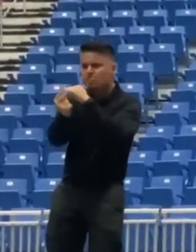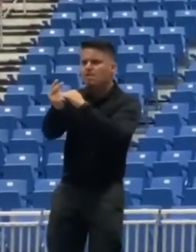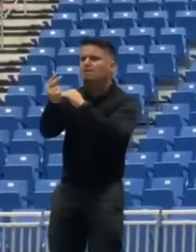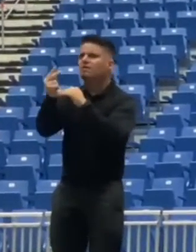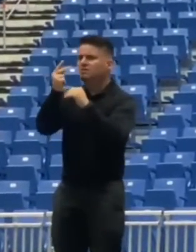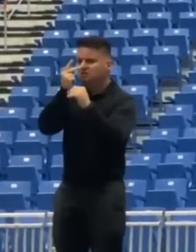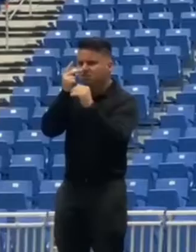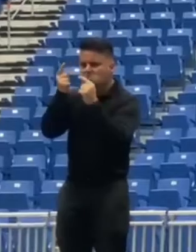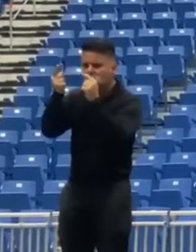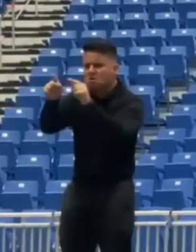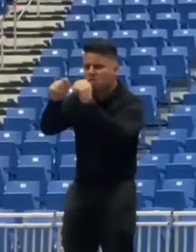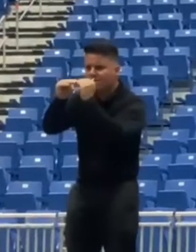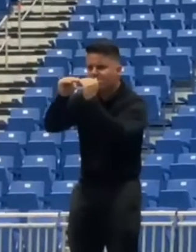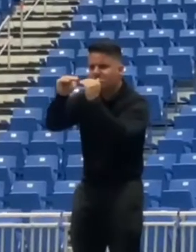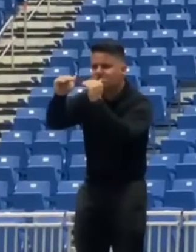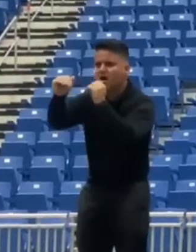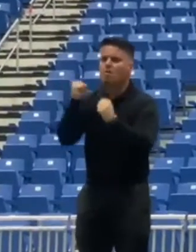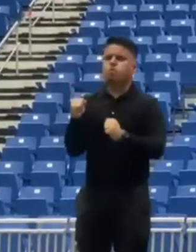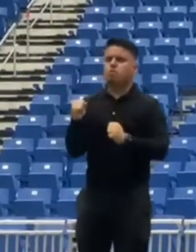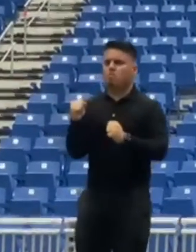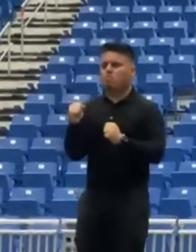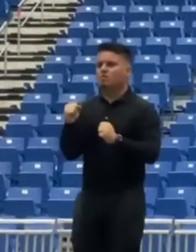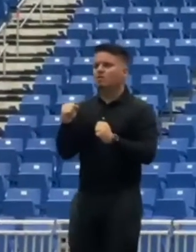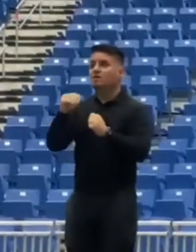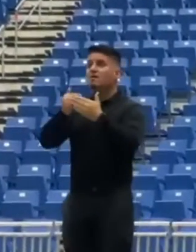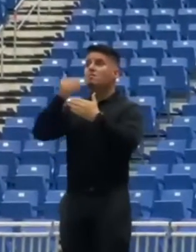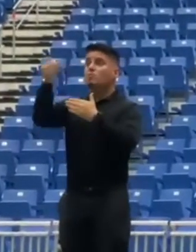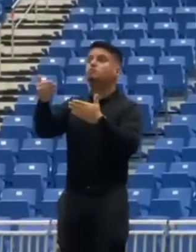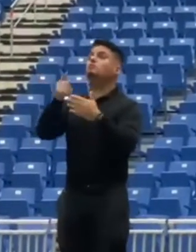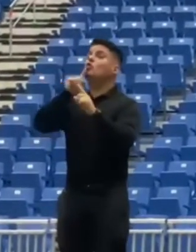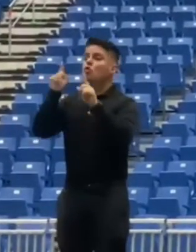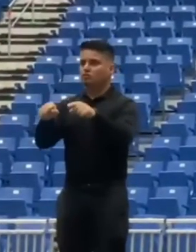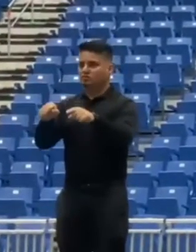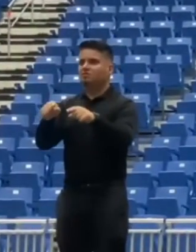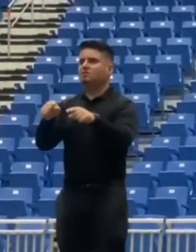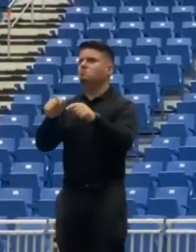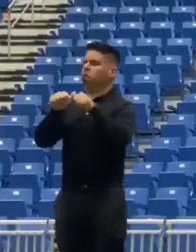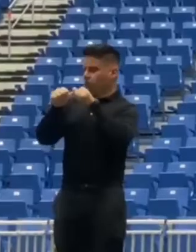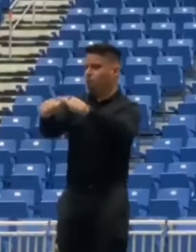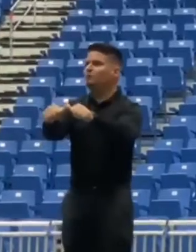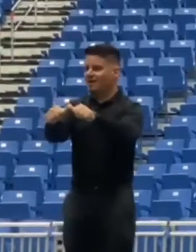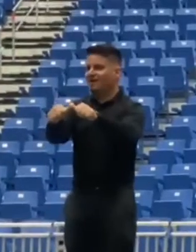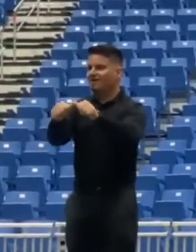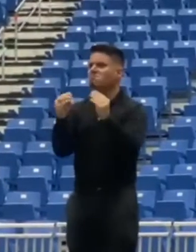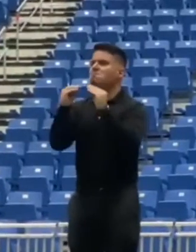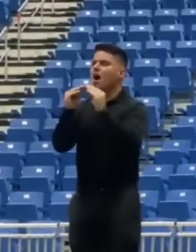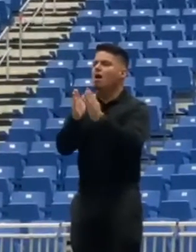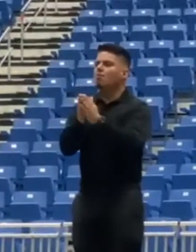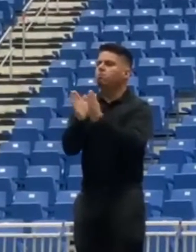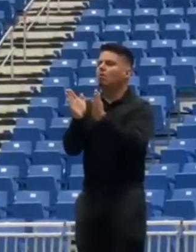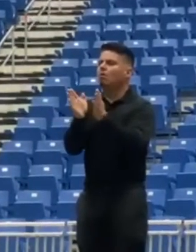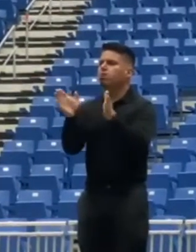ejecutiva será más amplia y de mayor duración. Siempre he sido consistente en mi meta de lograr la